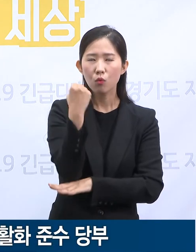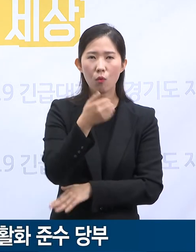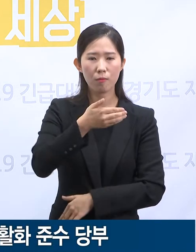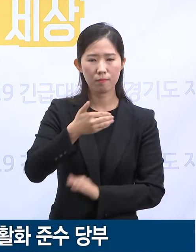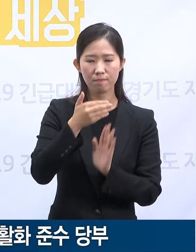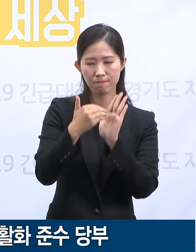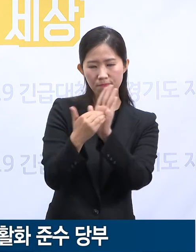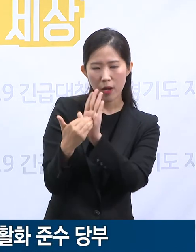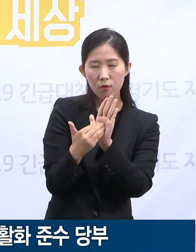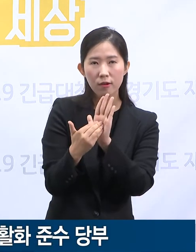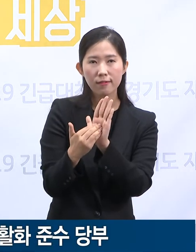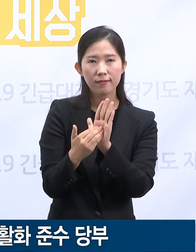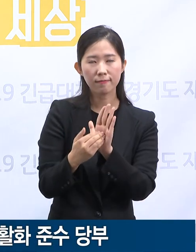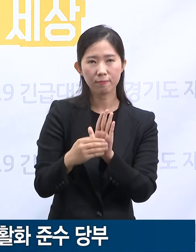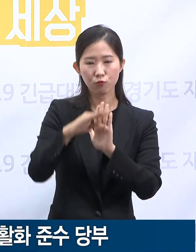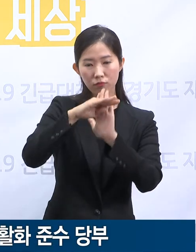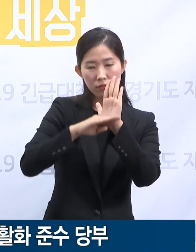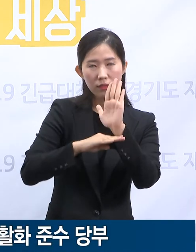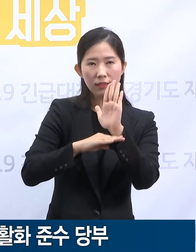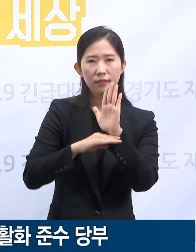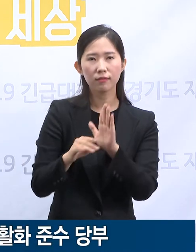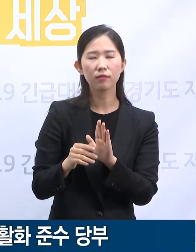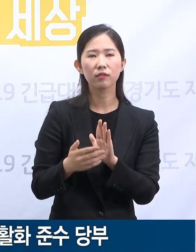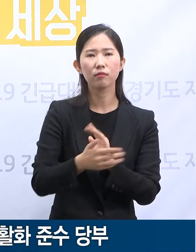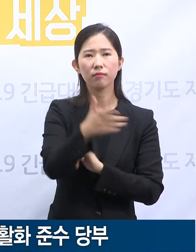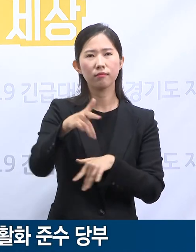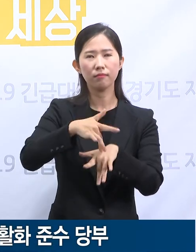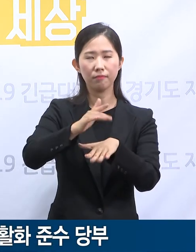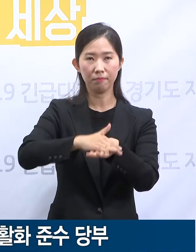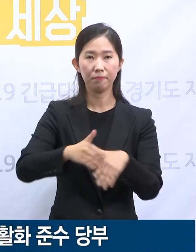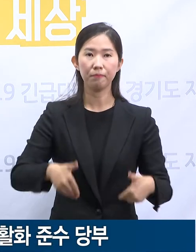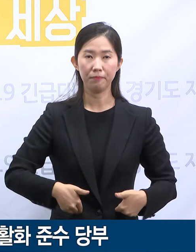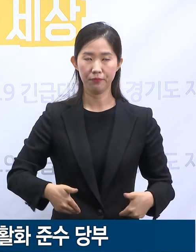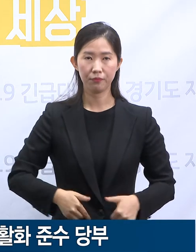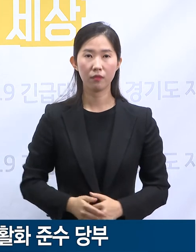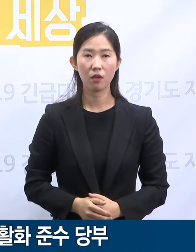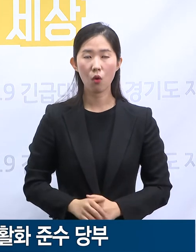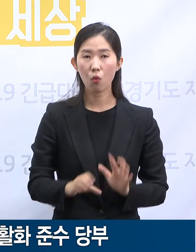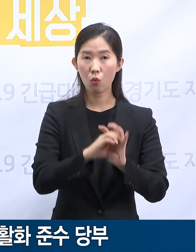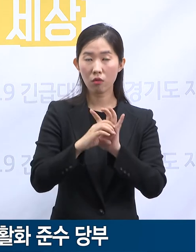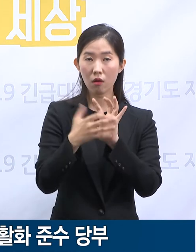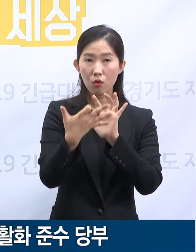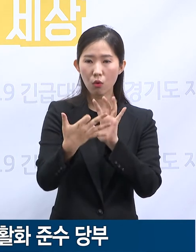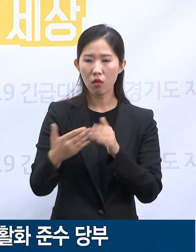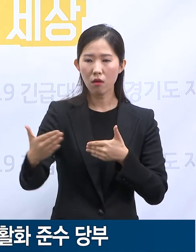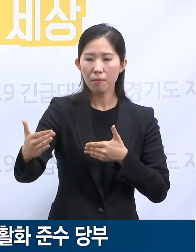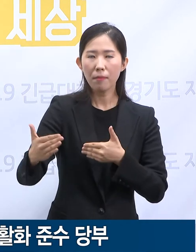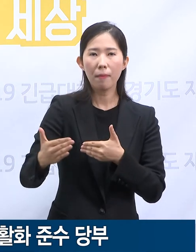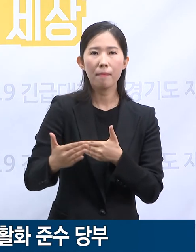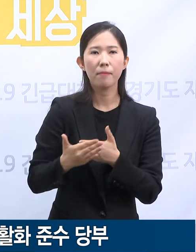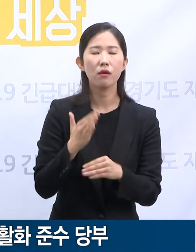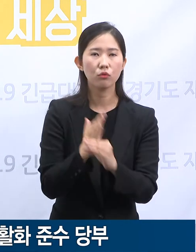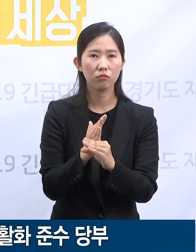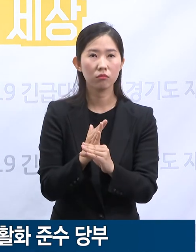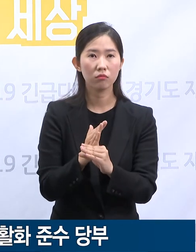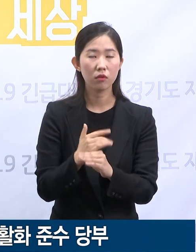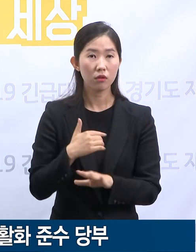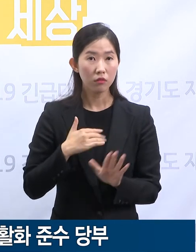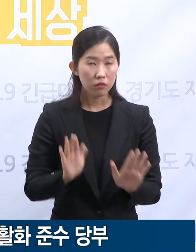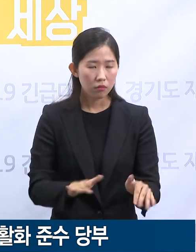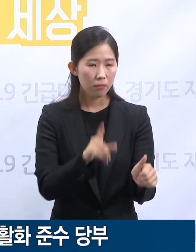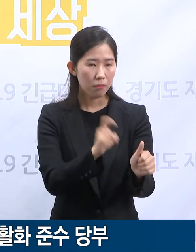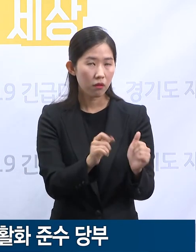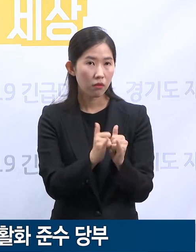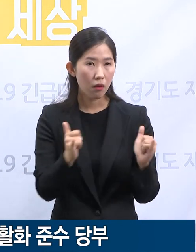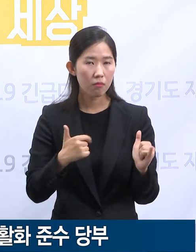코로나19 바이러스는 우리 가까이에 있습니다. 지금까지 확진된 사람들 역시 자신이 감염될 것이라 생각지 않았을